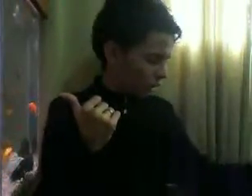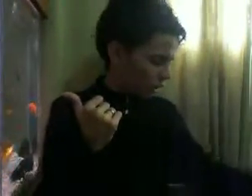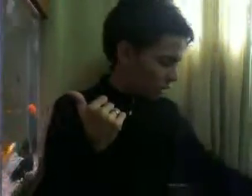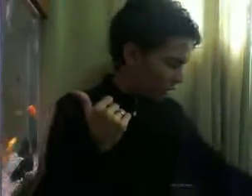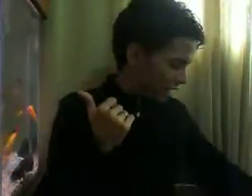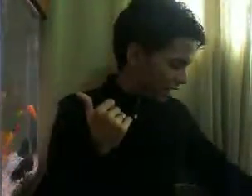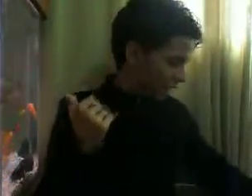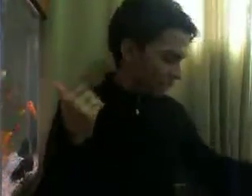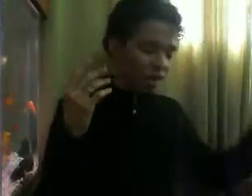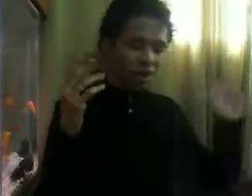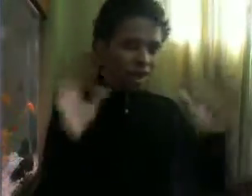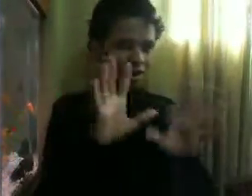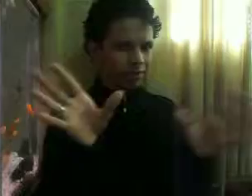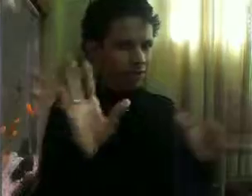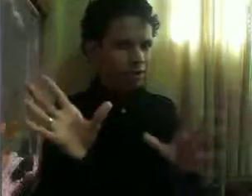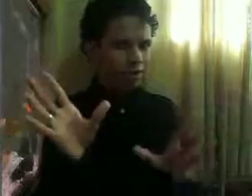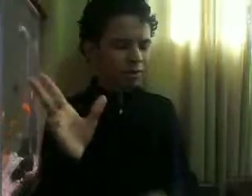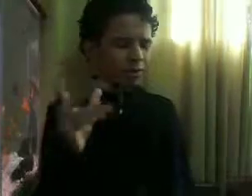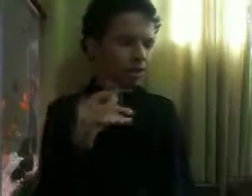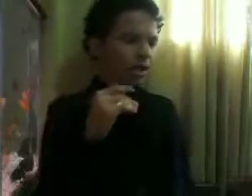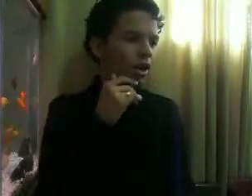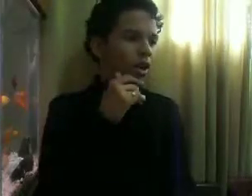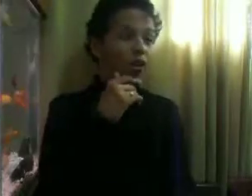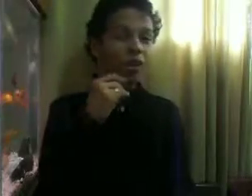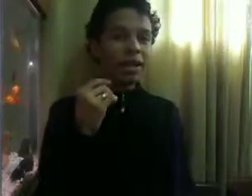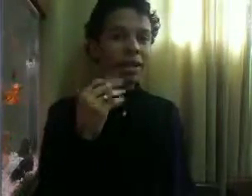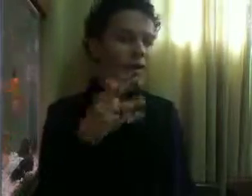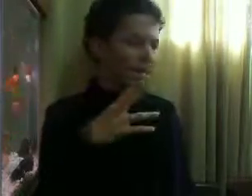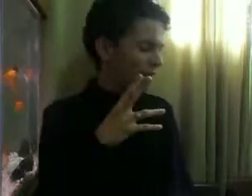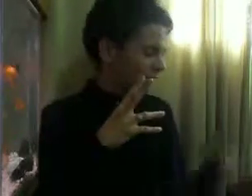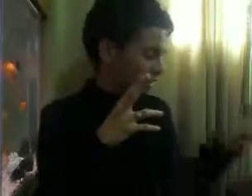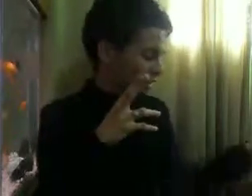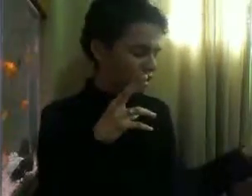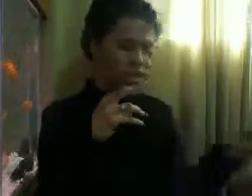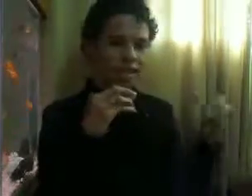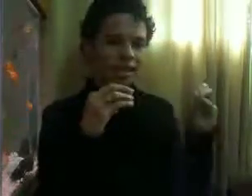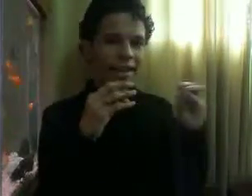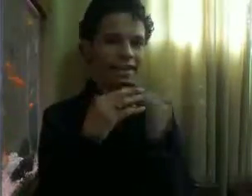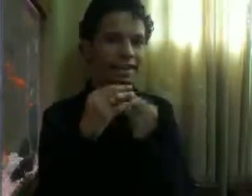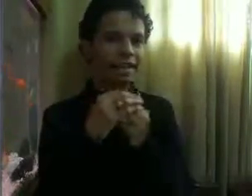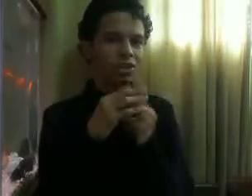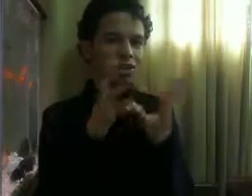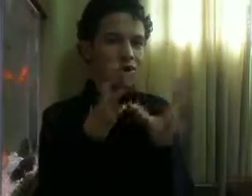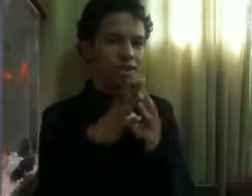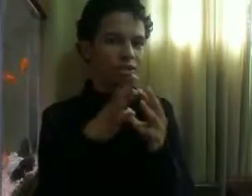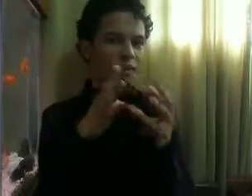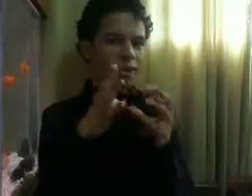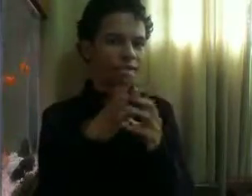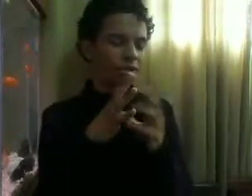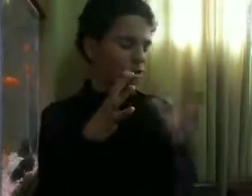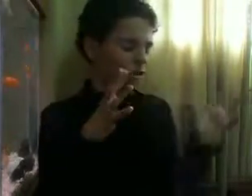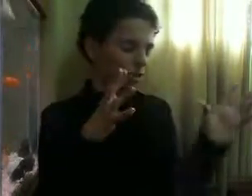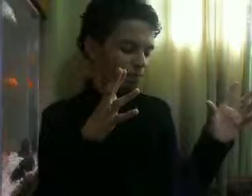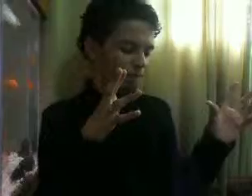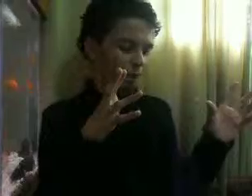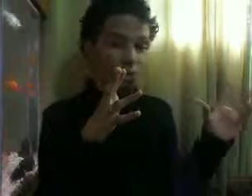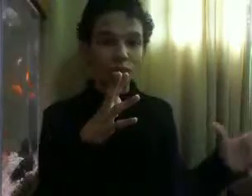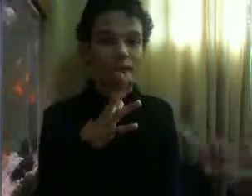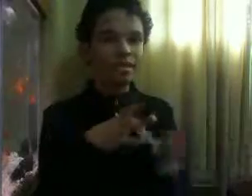filme Por quê? Agora eu vou falar Um pouquinho do filme O filme Ele aborda bastante Essas relações Do Luiz